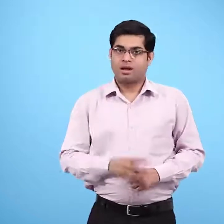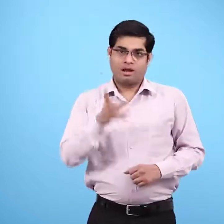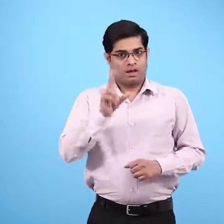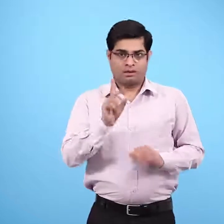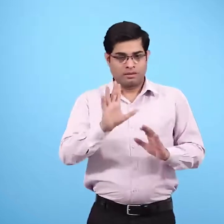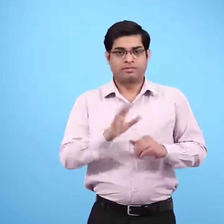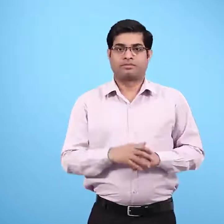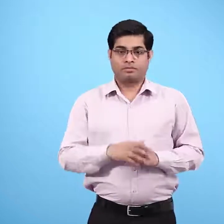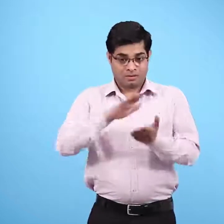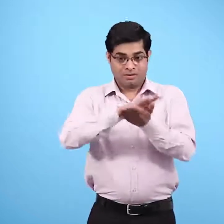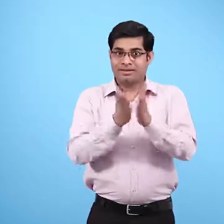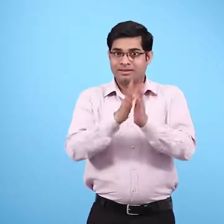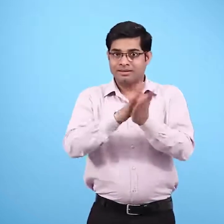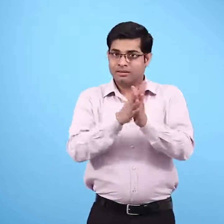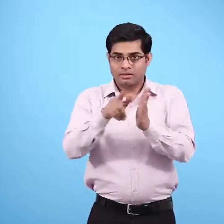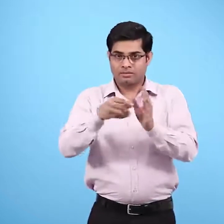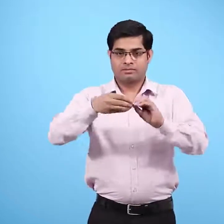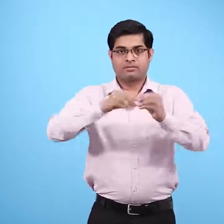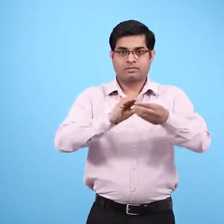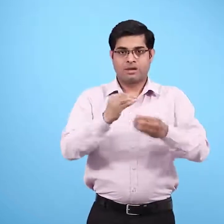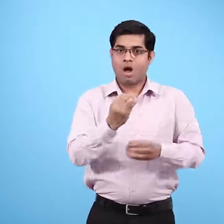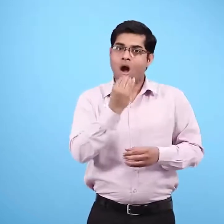अब रोठी का टुकडा या कुछ चावल मुह में डालो